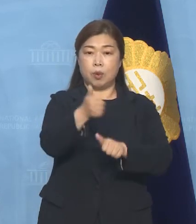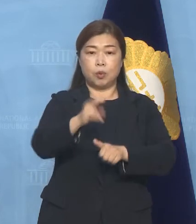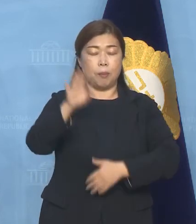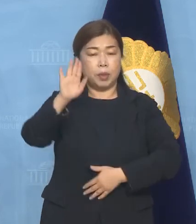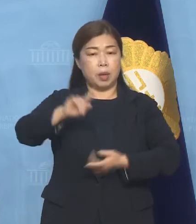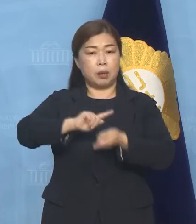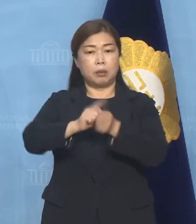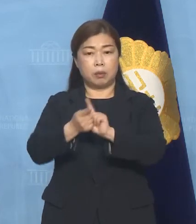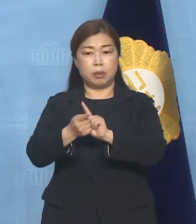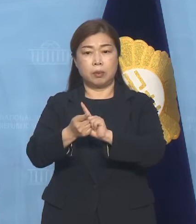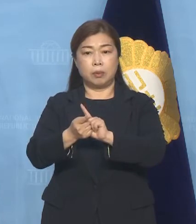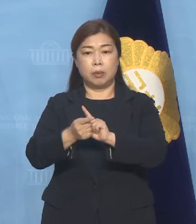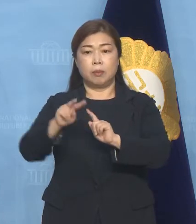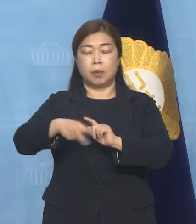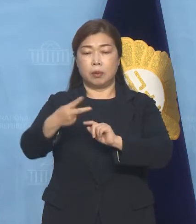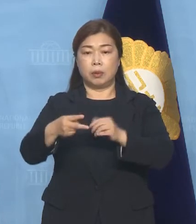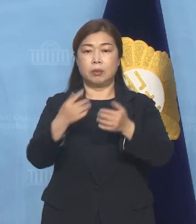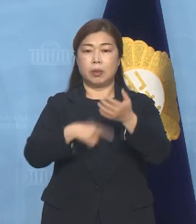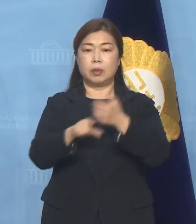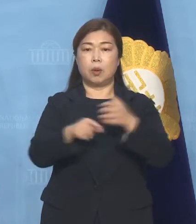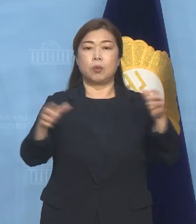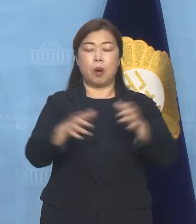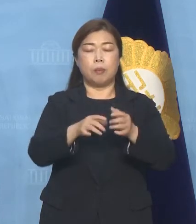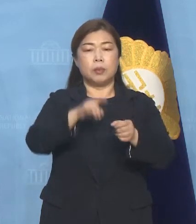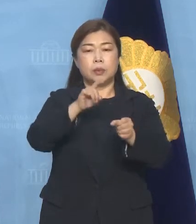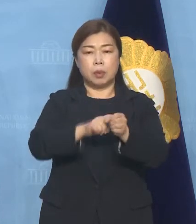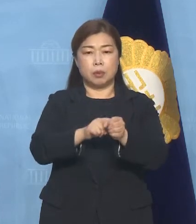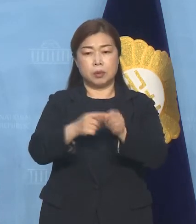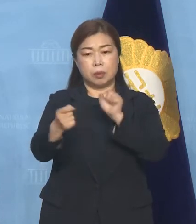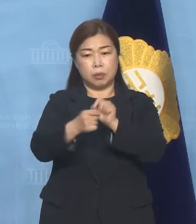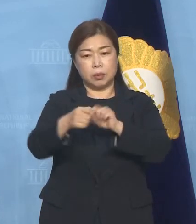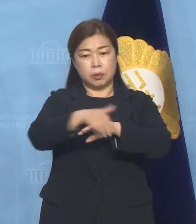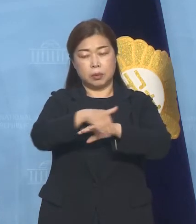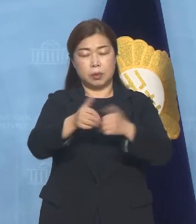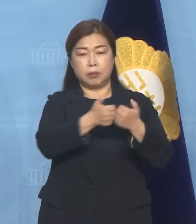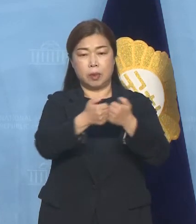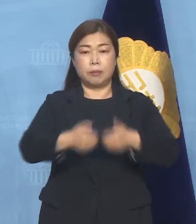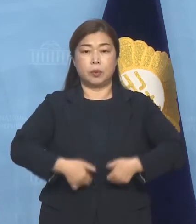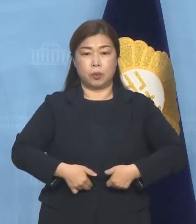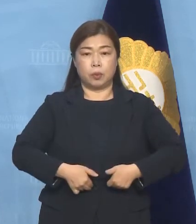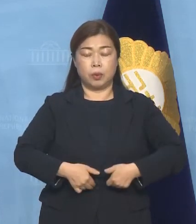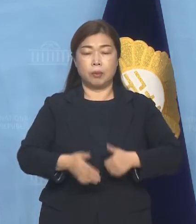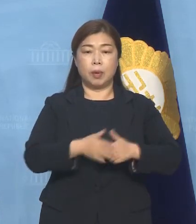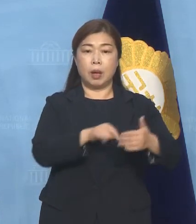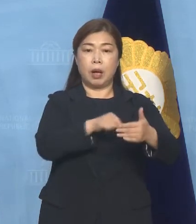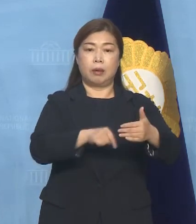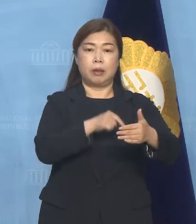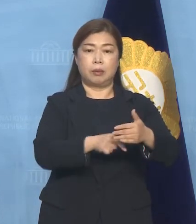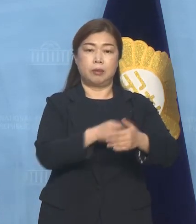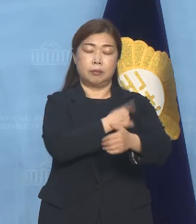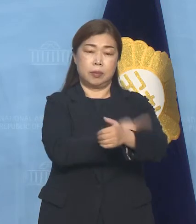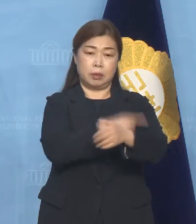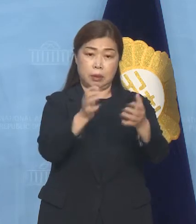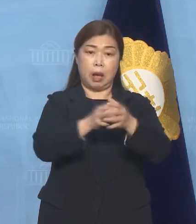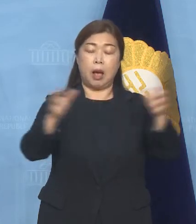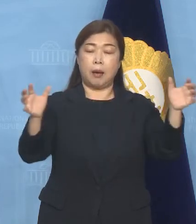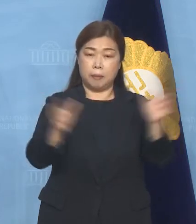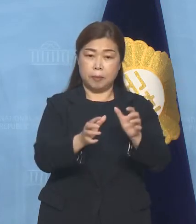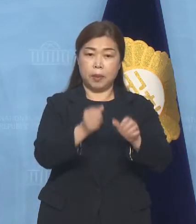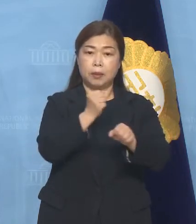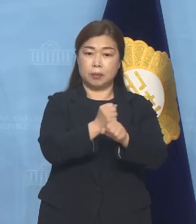대전환을 위한 통합적 접근이 필요했기 때문입니다 이를 통해서 당내 역량을 총집결하게 됐습니다